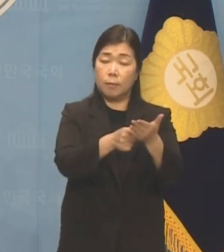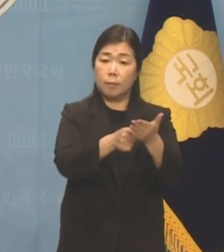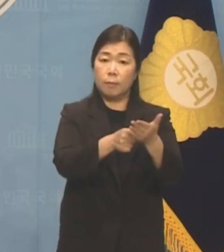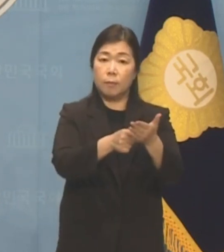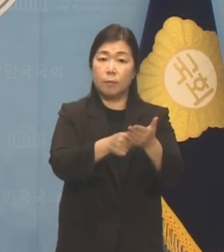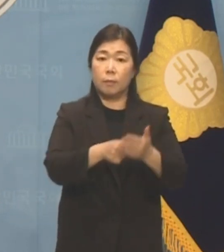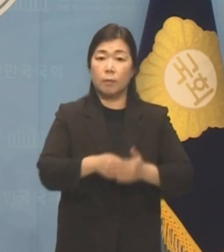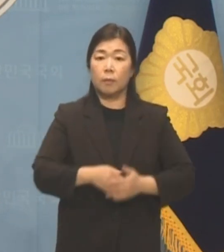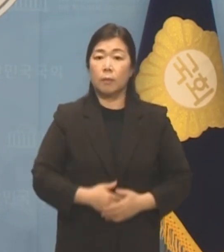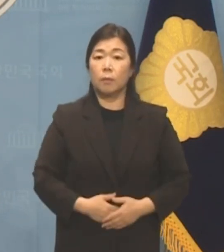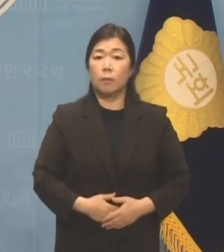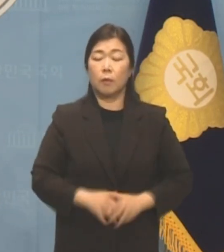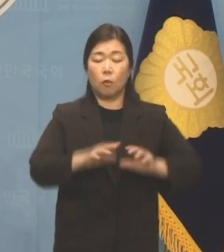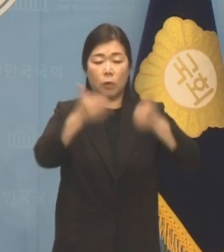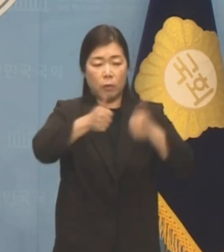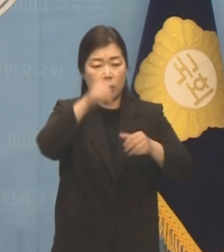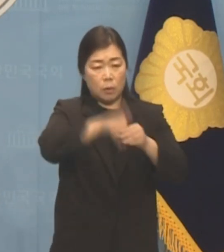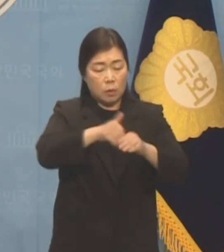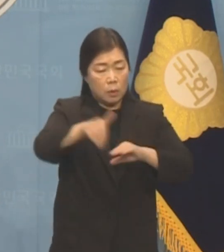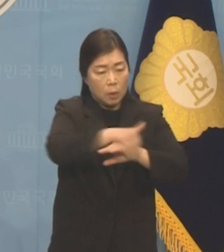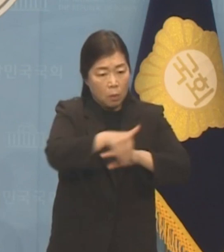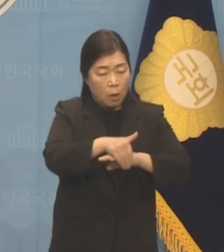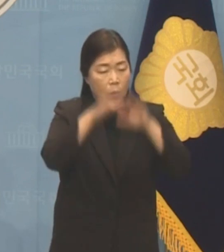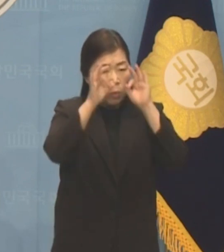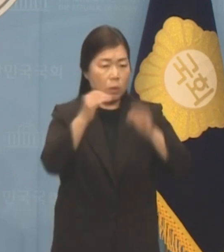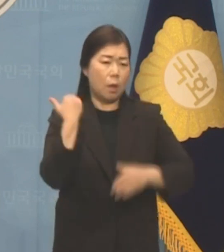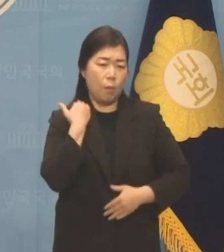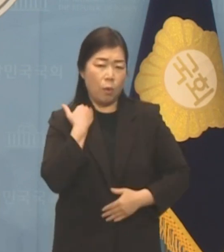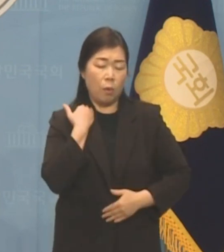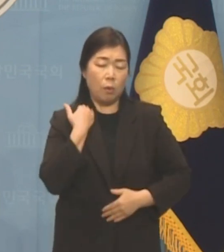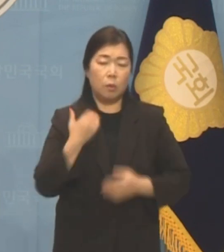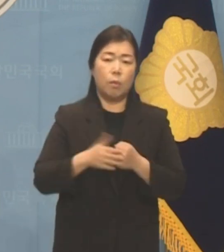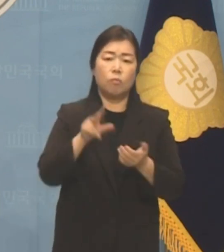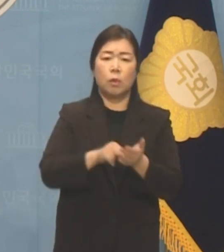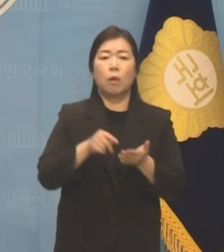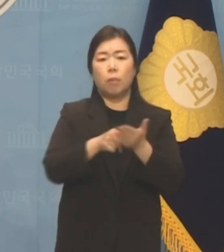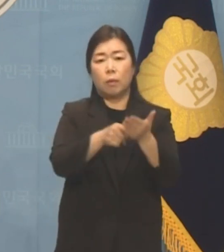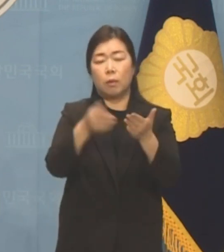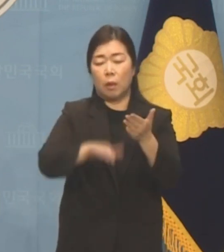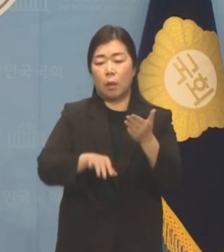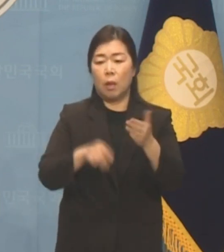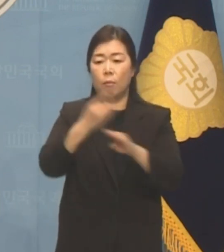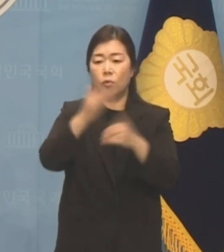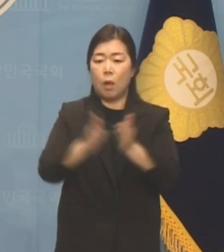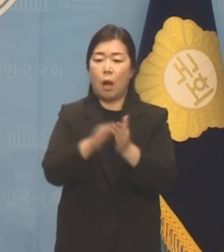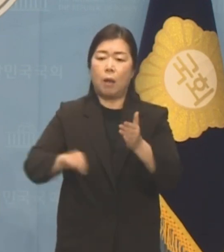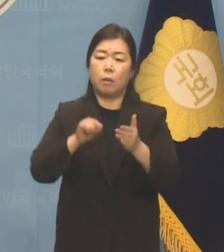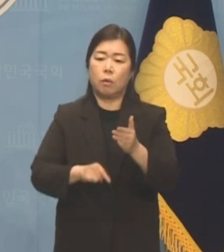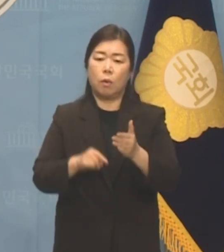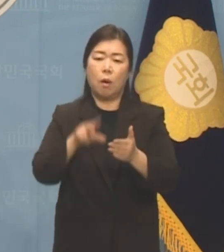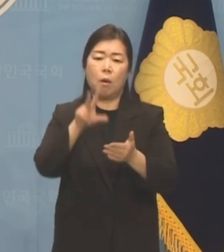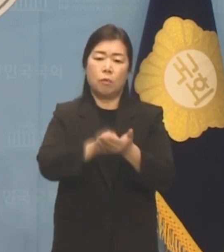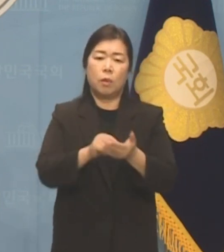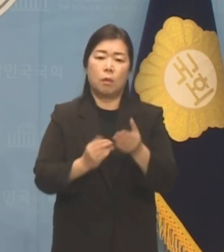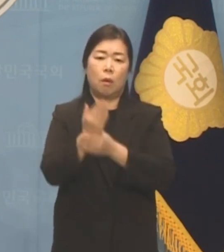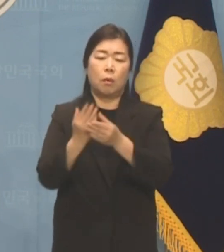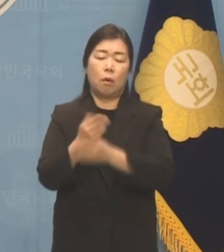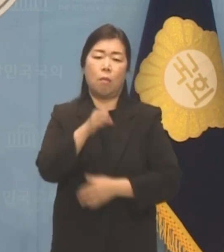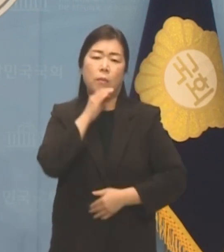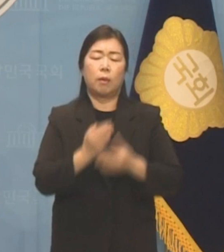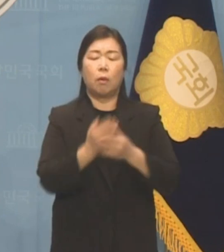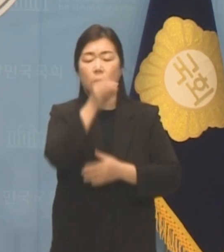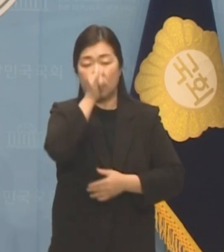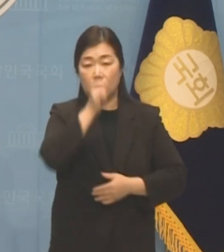있습니다. 총선 전략이 보이지 않는다는 문제지적이 우리 진영 안에서도 반복적으로 거론되고 있습니다.